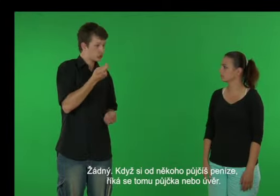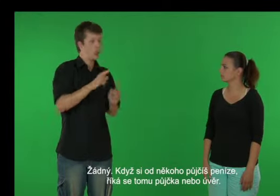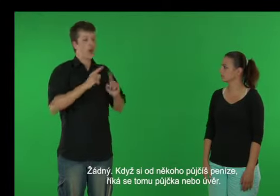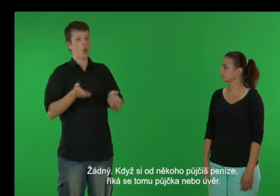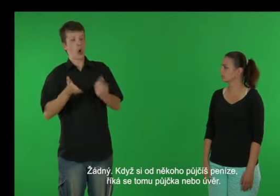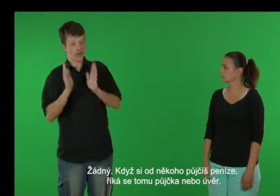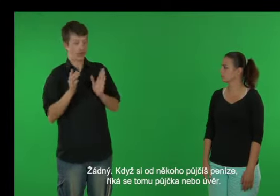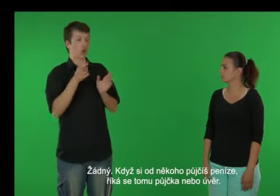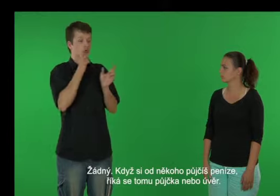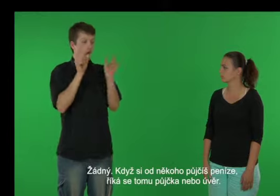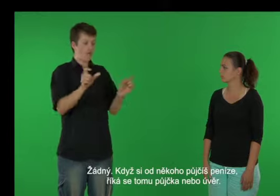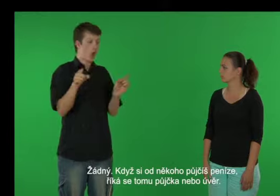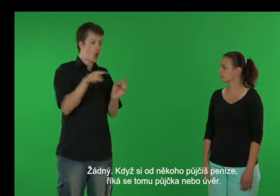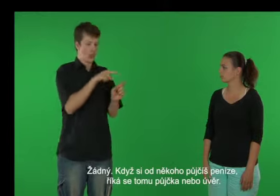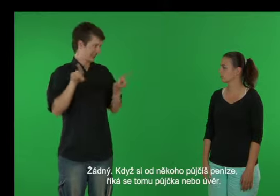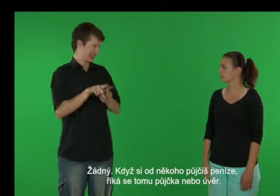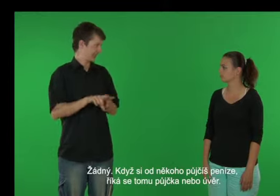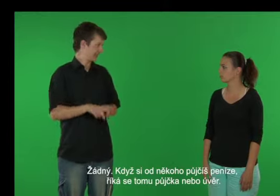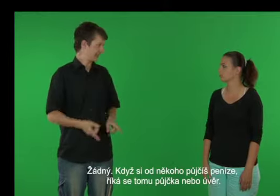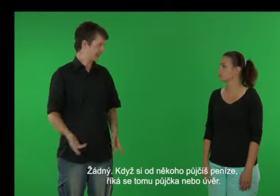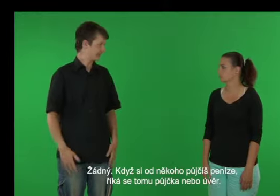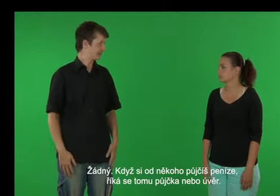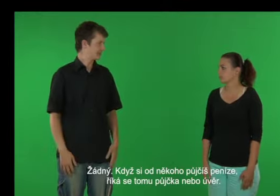půjčíš peníze, říká se tomu půjčka nebo úvěr.